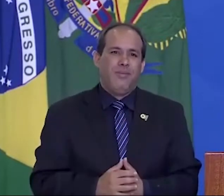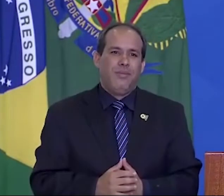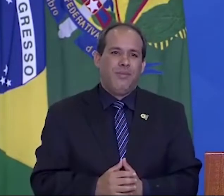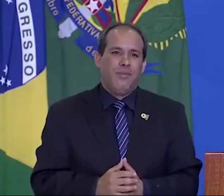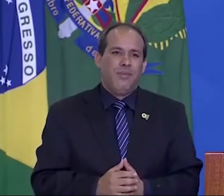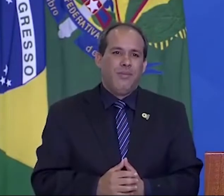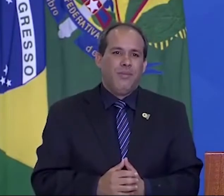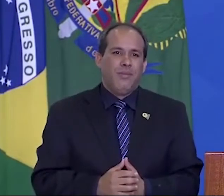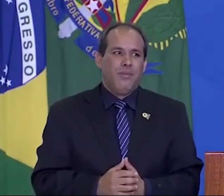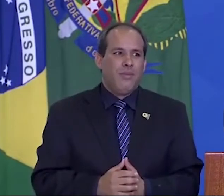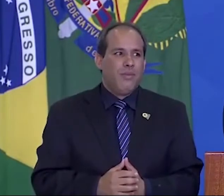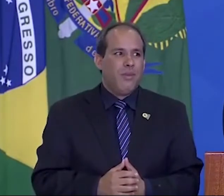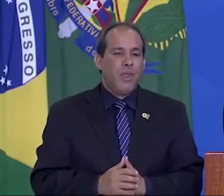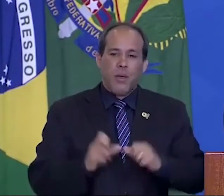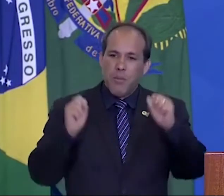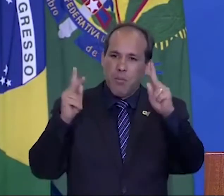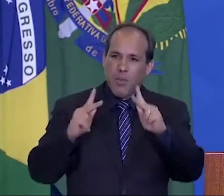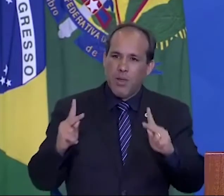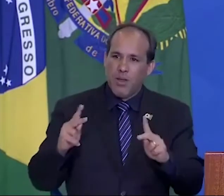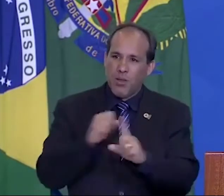a base da sociedade.